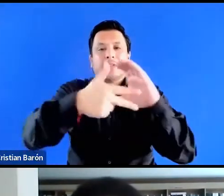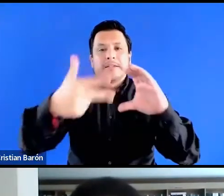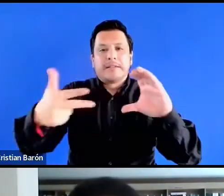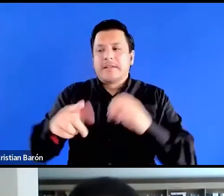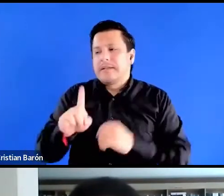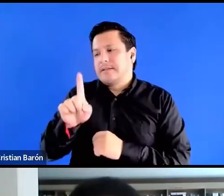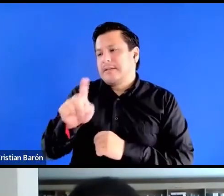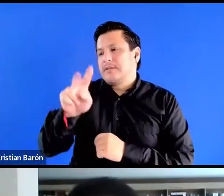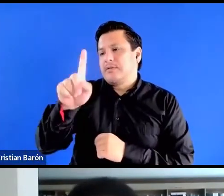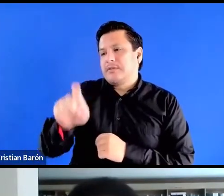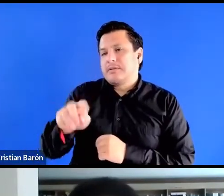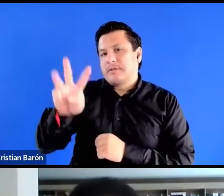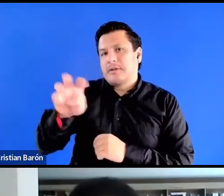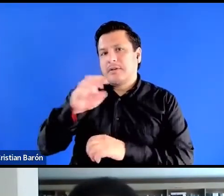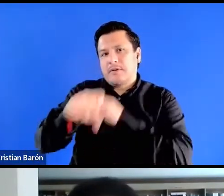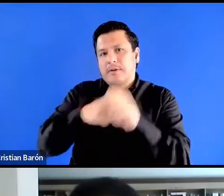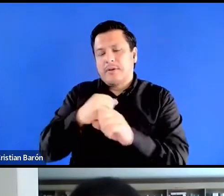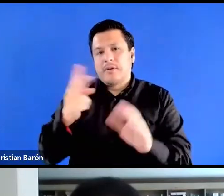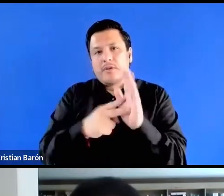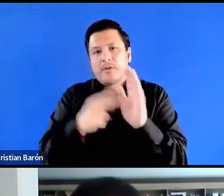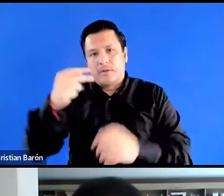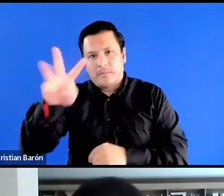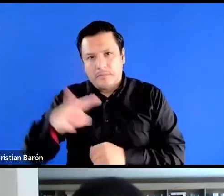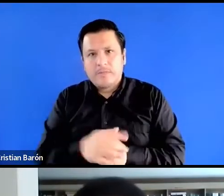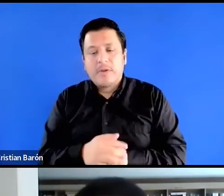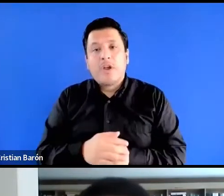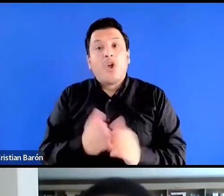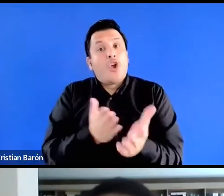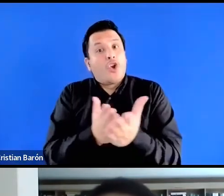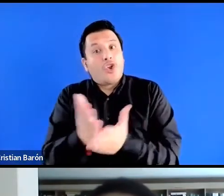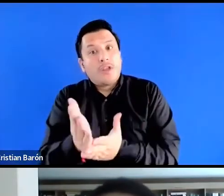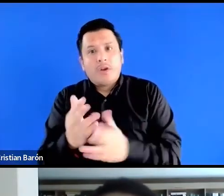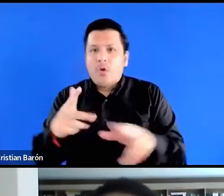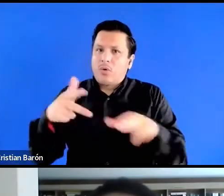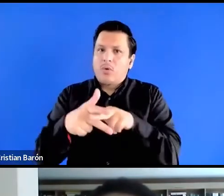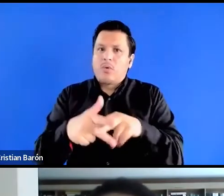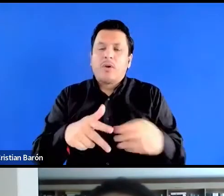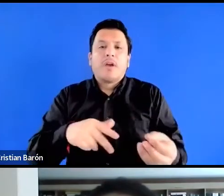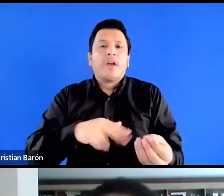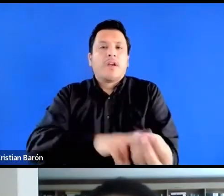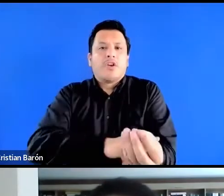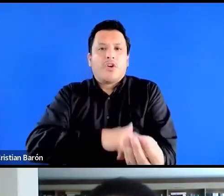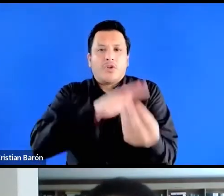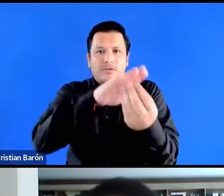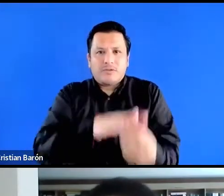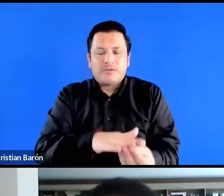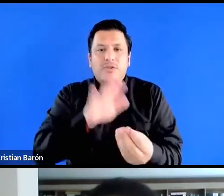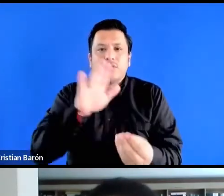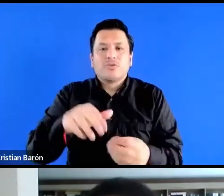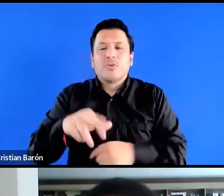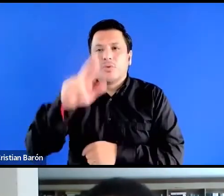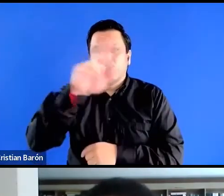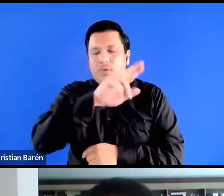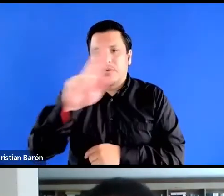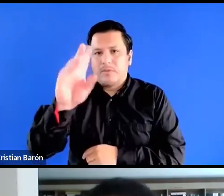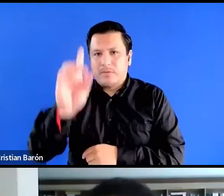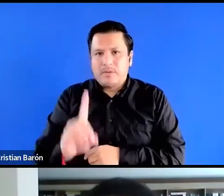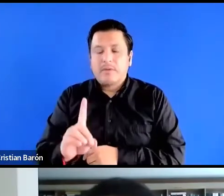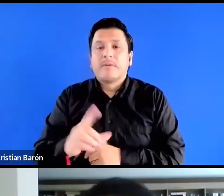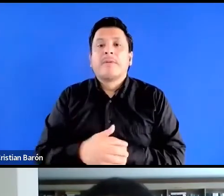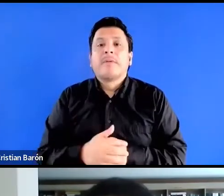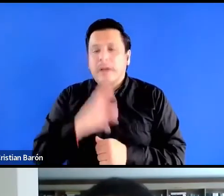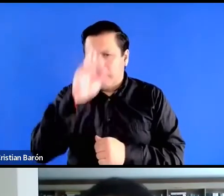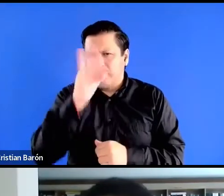-2013, Continuidades y discontinuidades del racismo en República Dominicana, así también